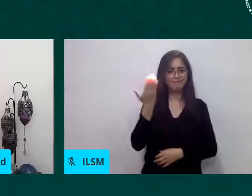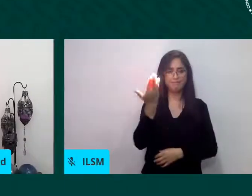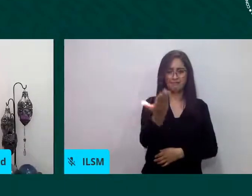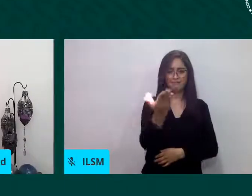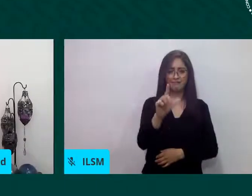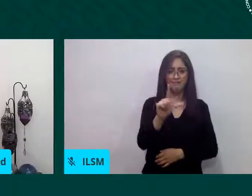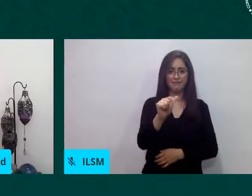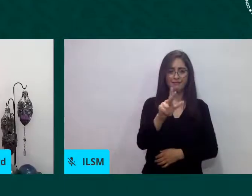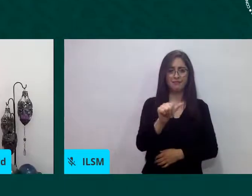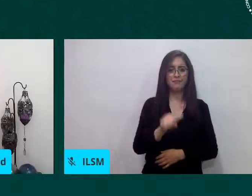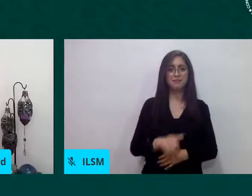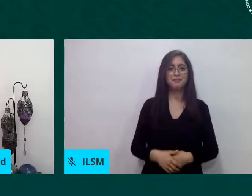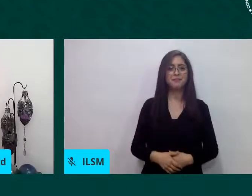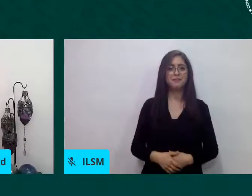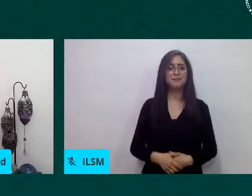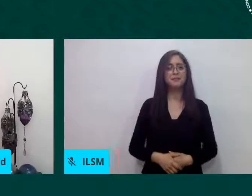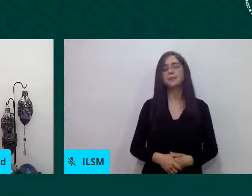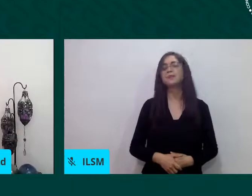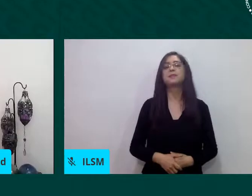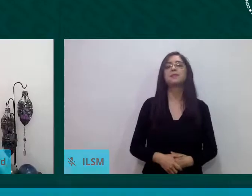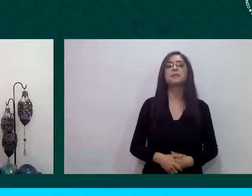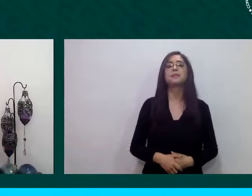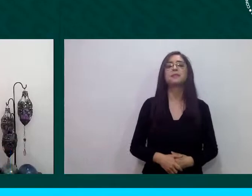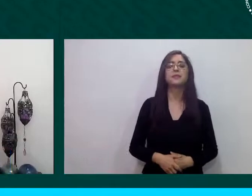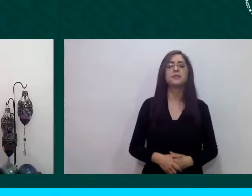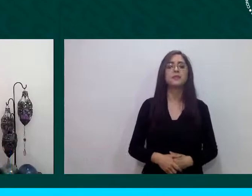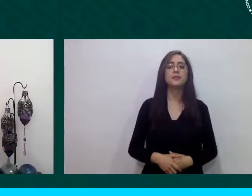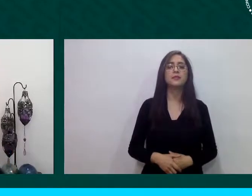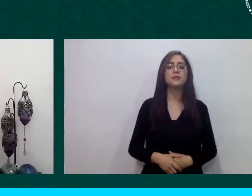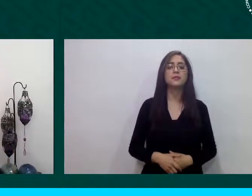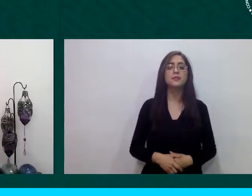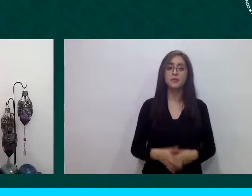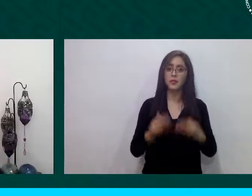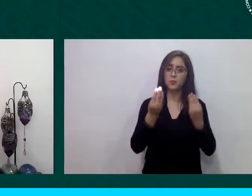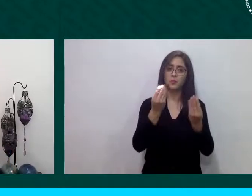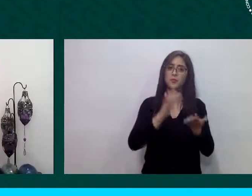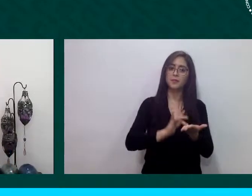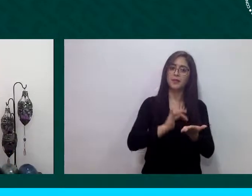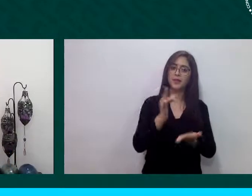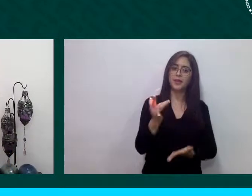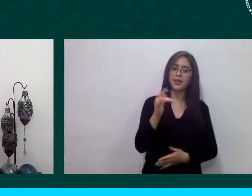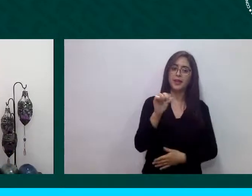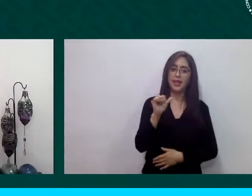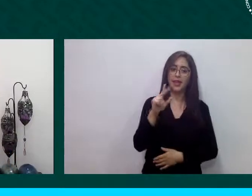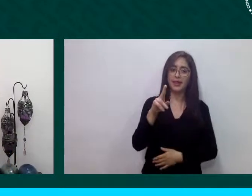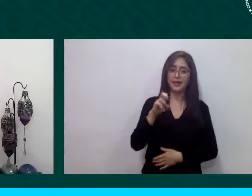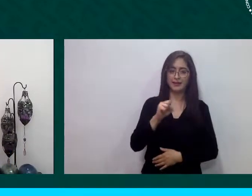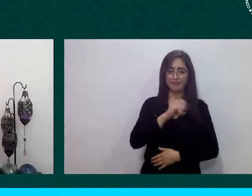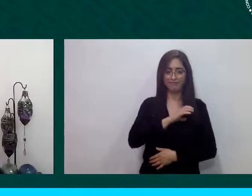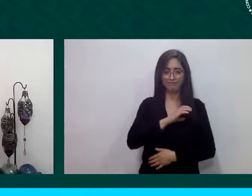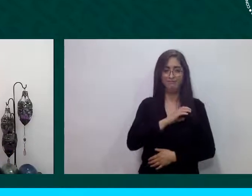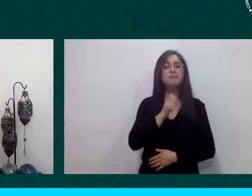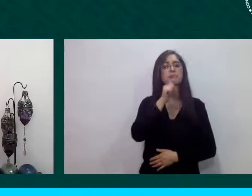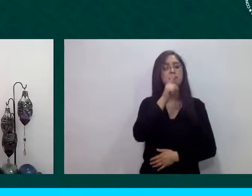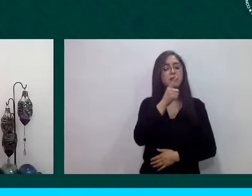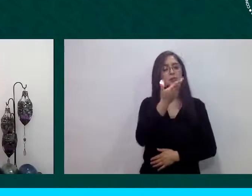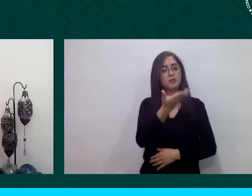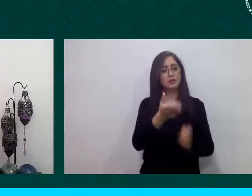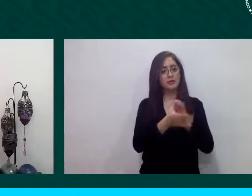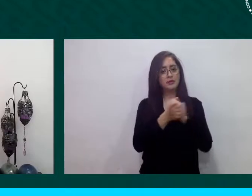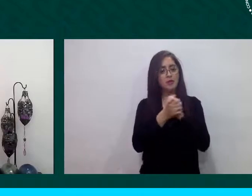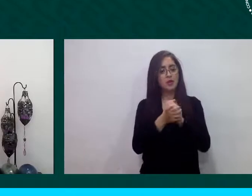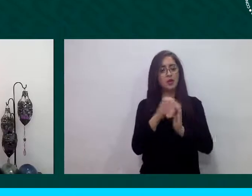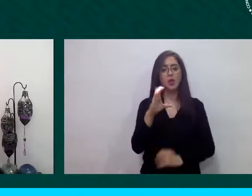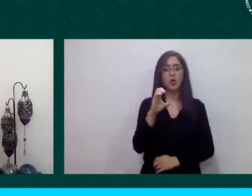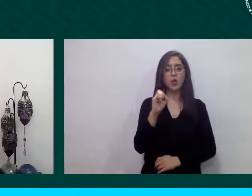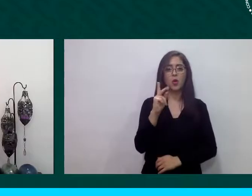Muchas gracias, estimado Andrés. Me permito saludar a la presidenta del COPRED en Ciudad de México, Geraldina González de la Vega.